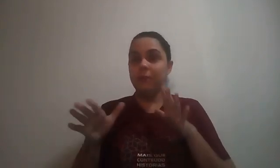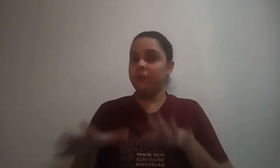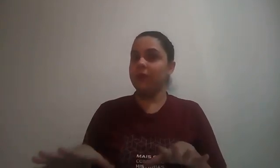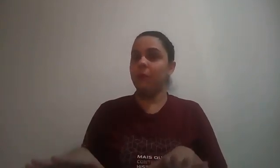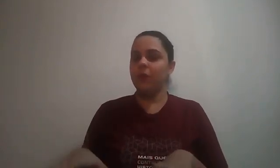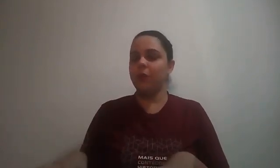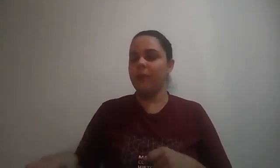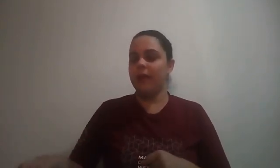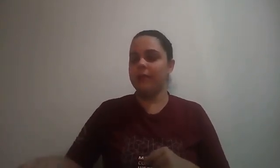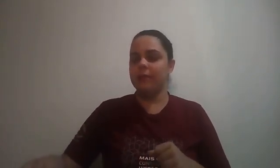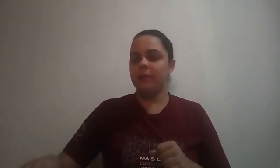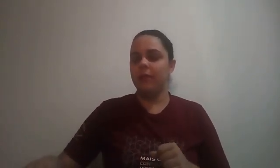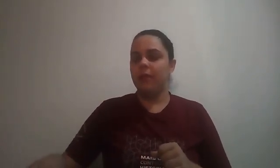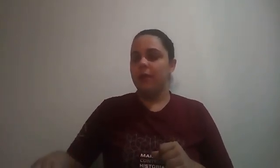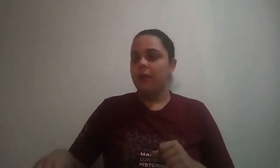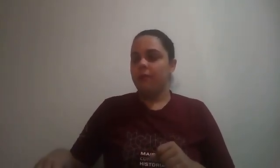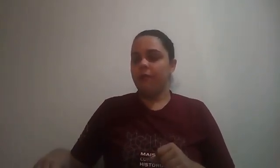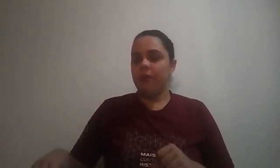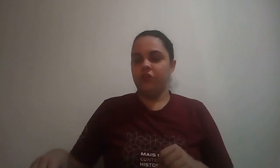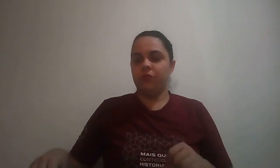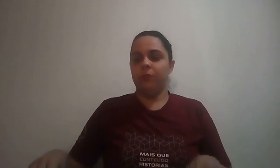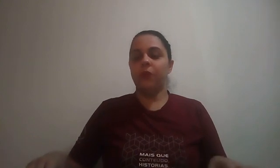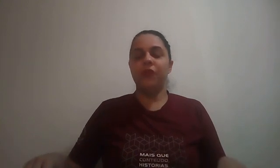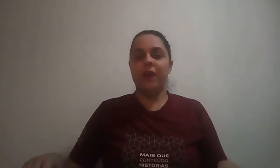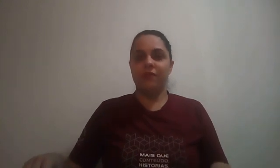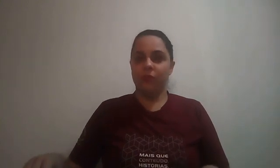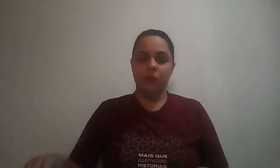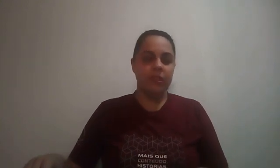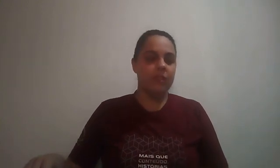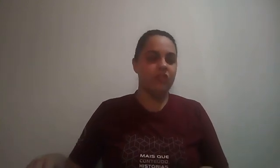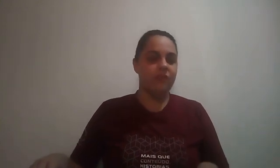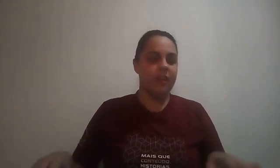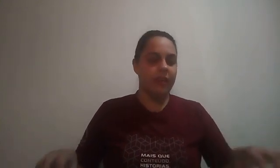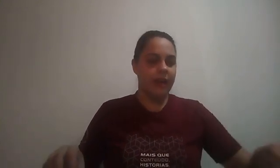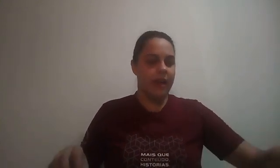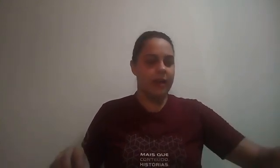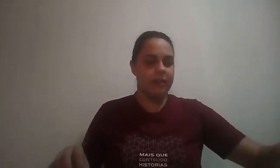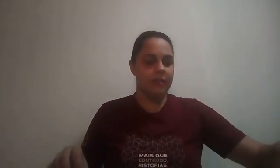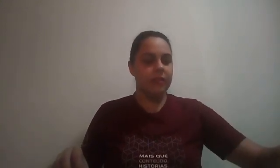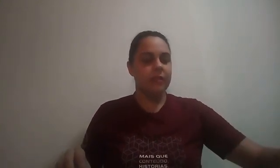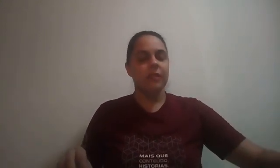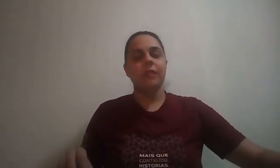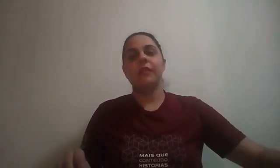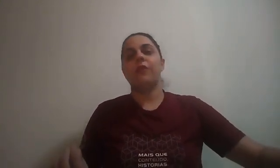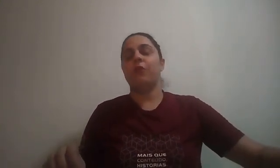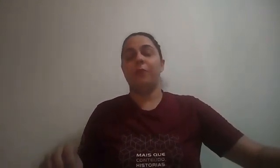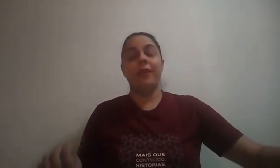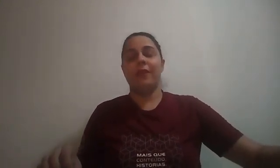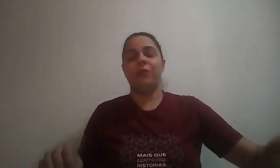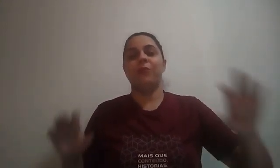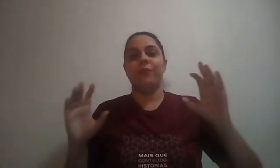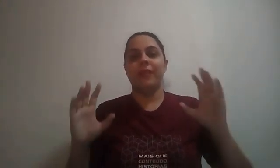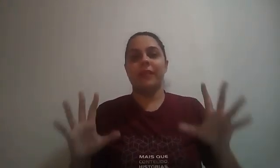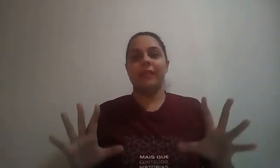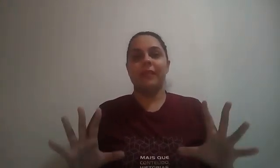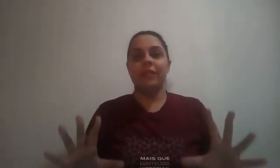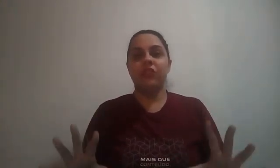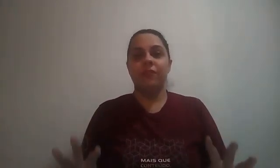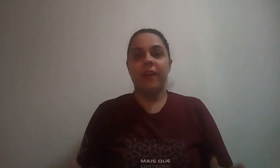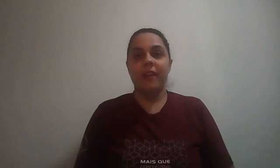aprofundar um pouquinho mais. Vejam, por favor, se estiverem em casa, ou perdão, se estiverem